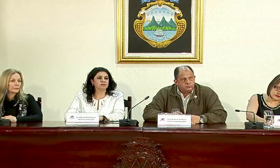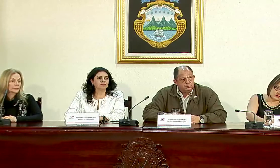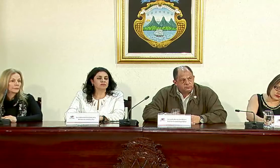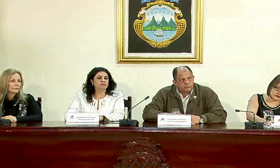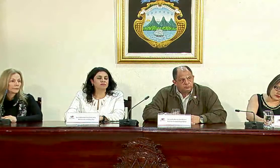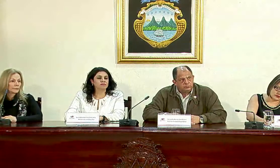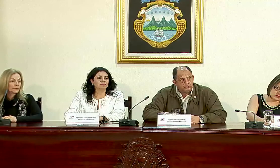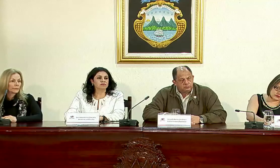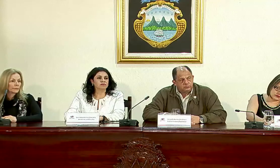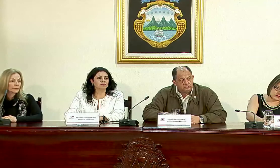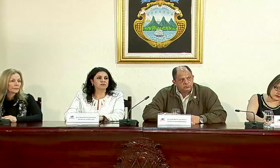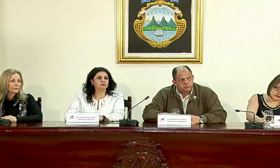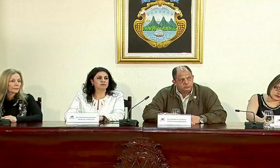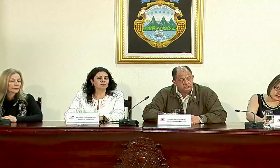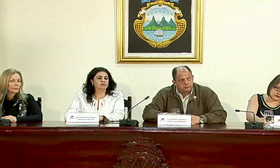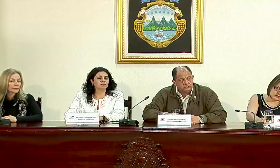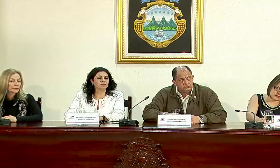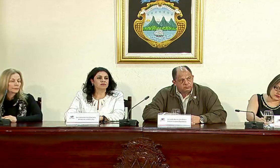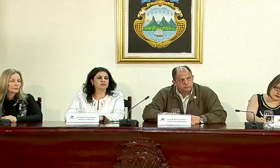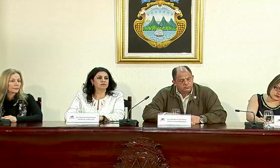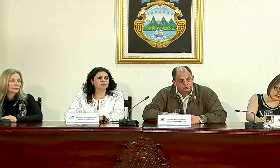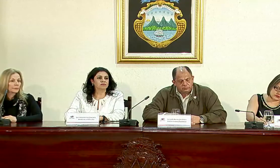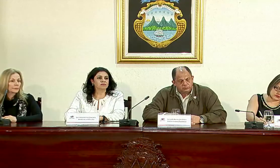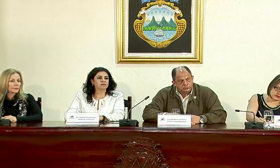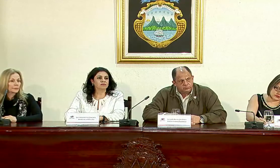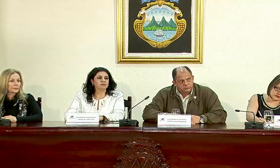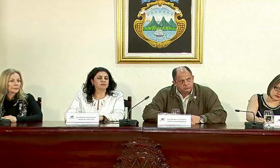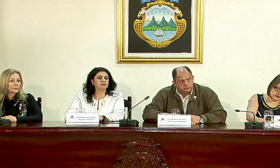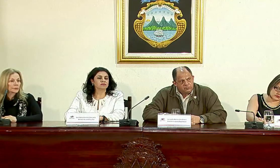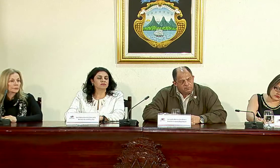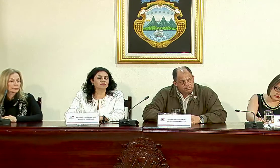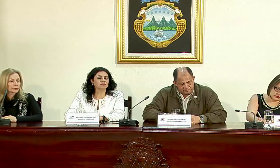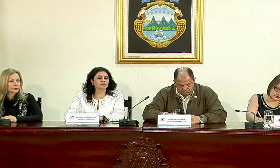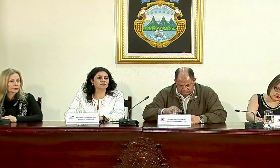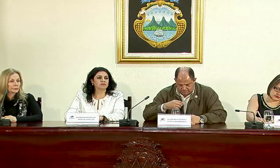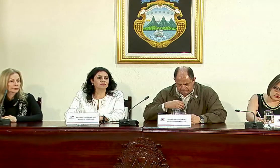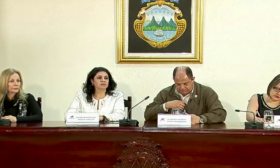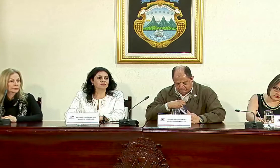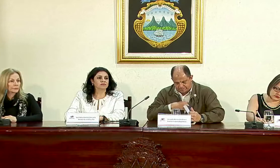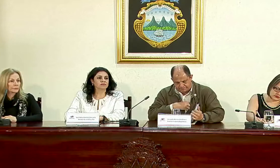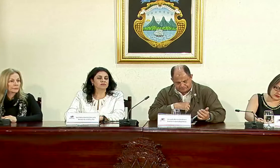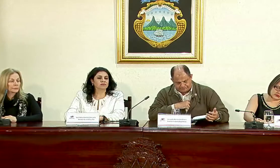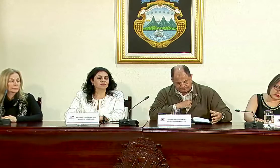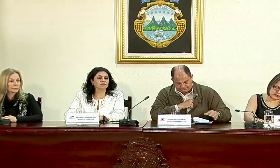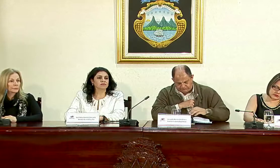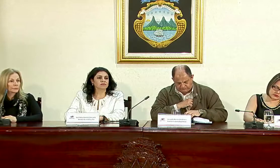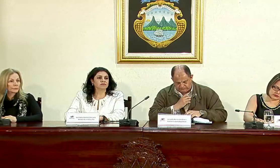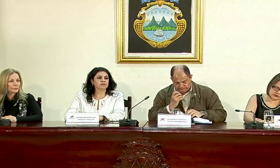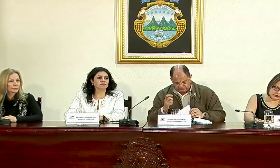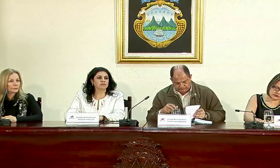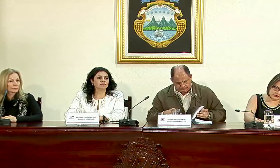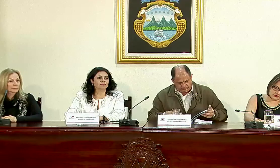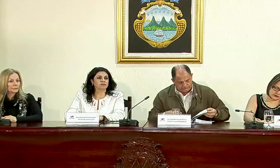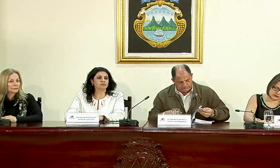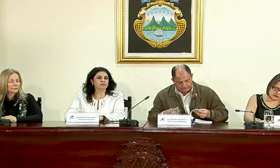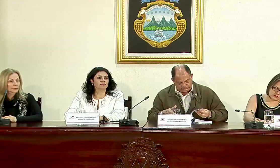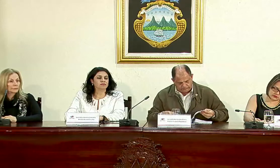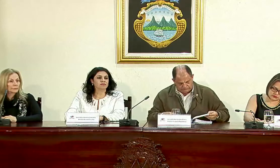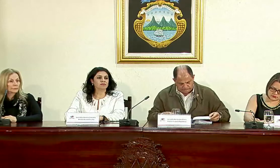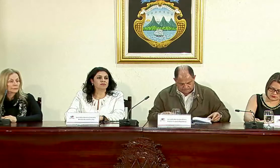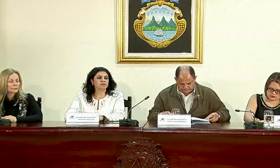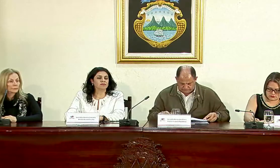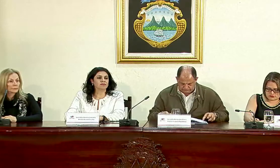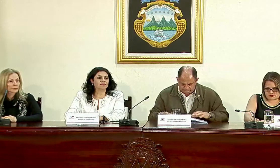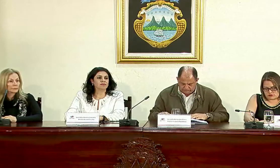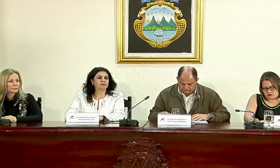lugar para tener una idea de lo que está pensando el gobierno en ese tema y a la ministra de justicia